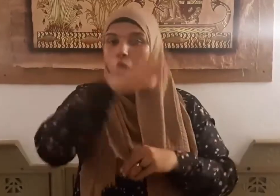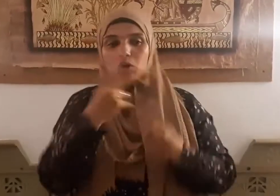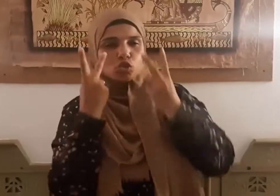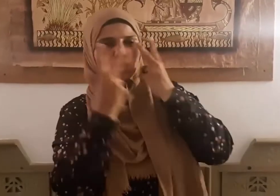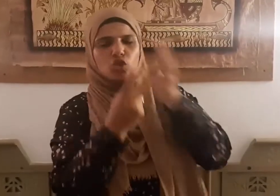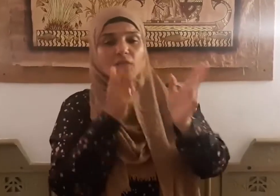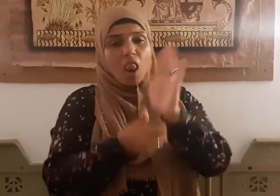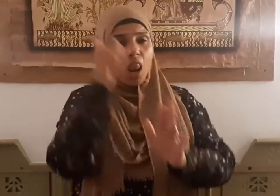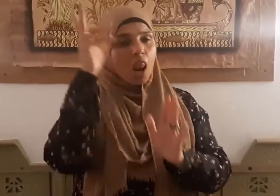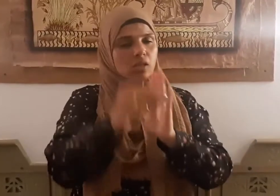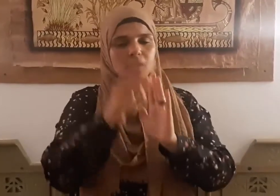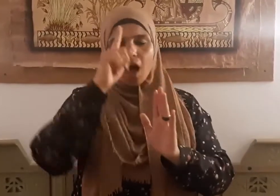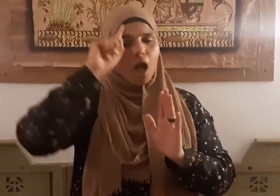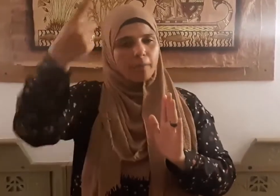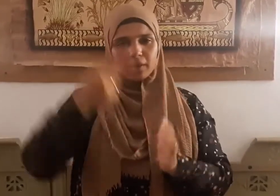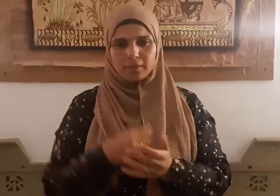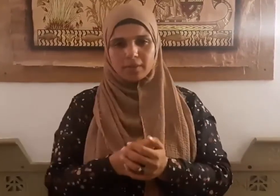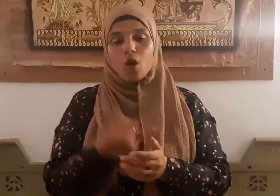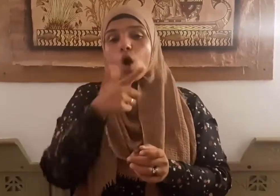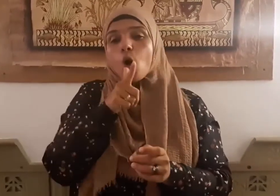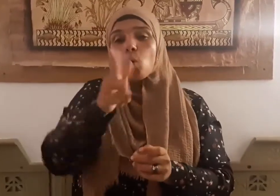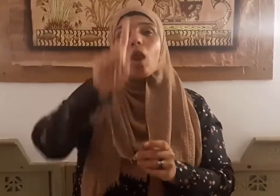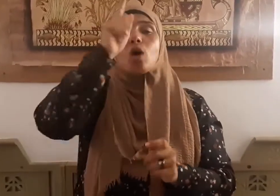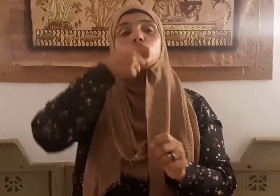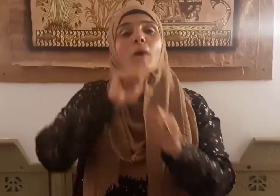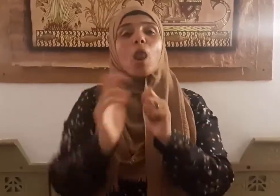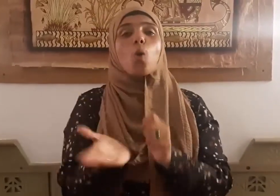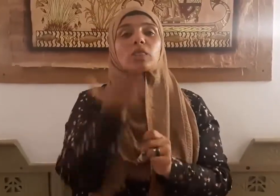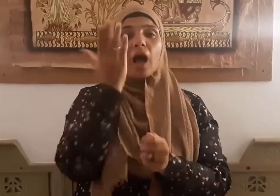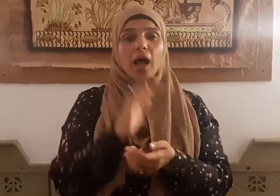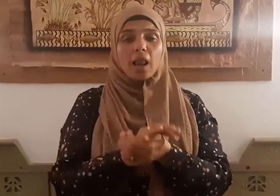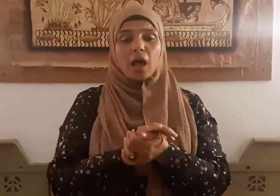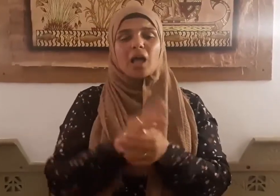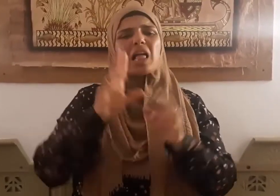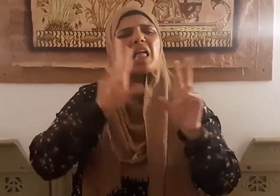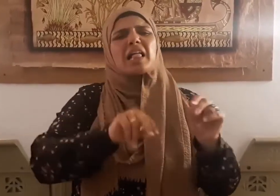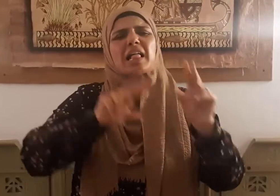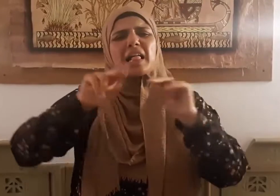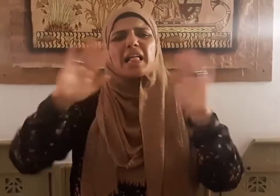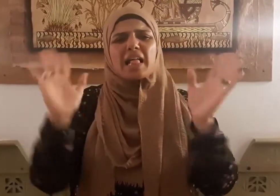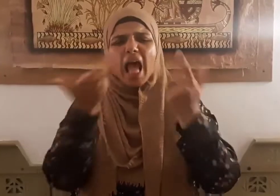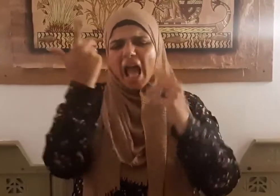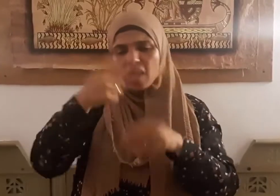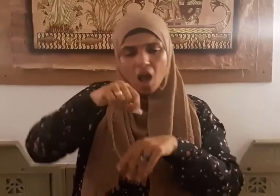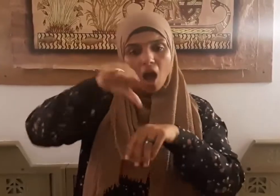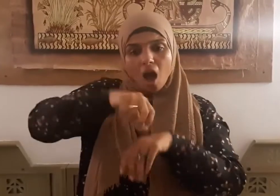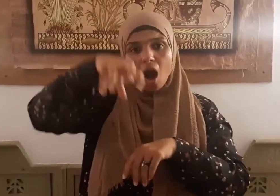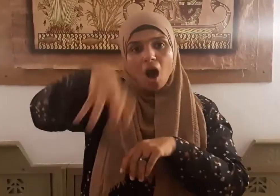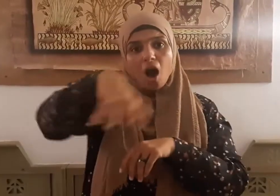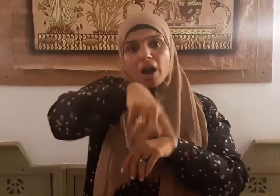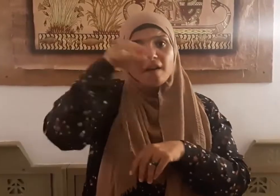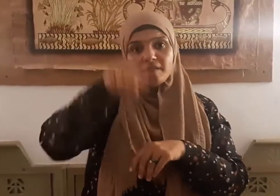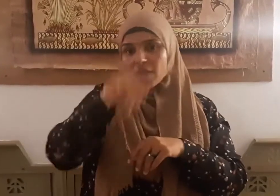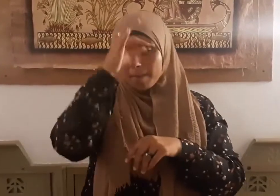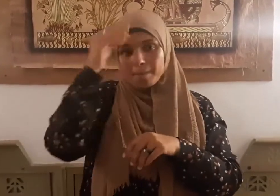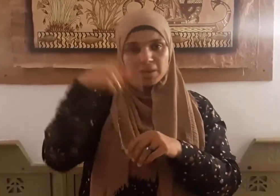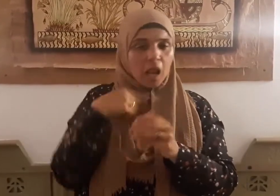ويقول سبحانه وكأي من قرية عتت عن أمر ربها ورسله